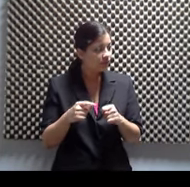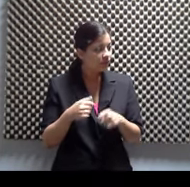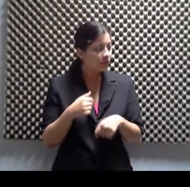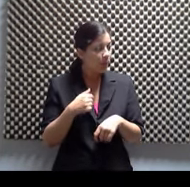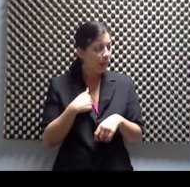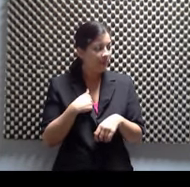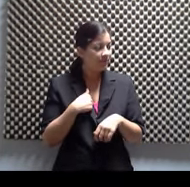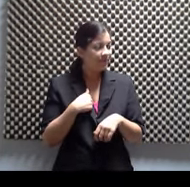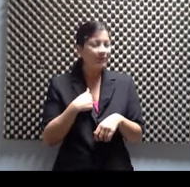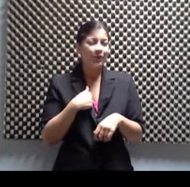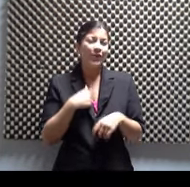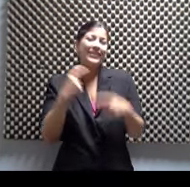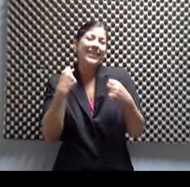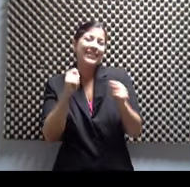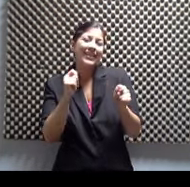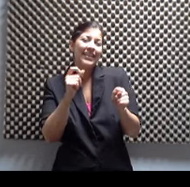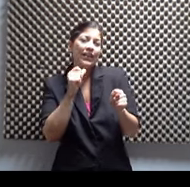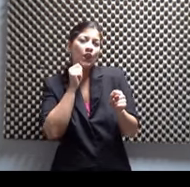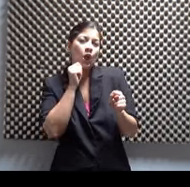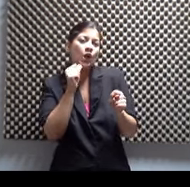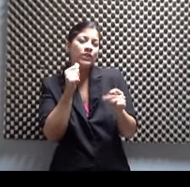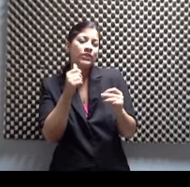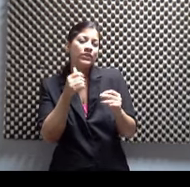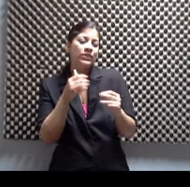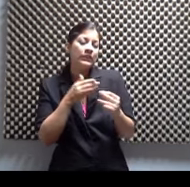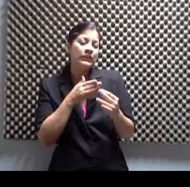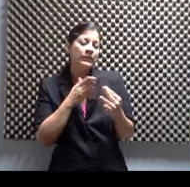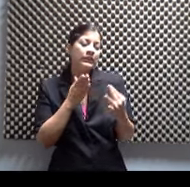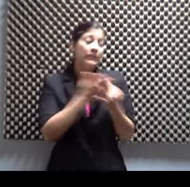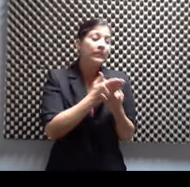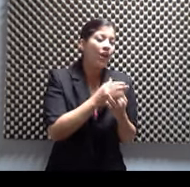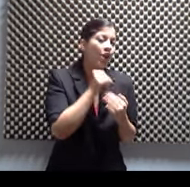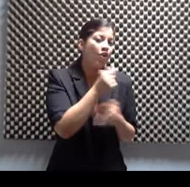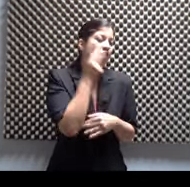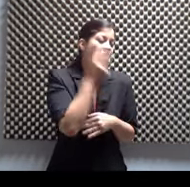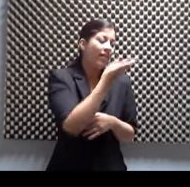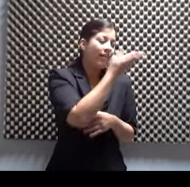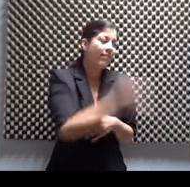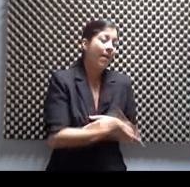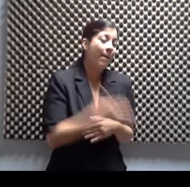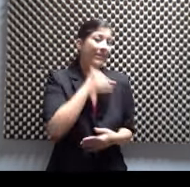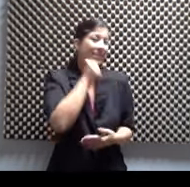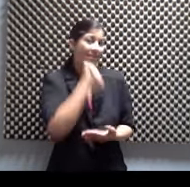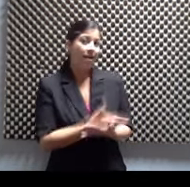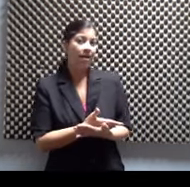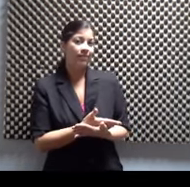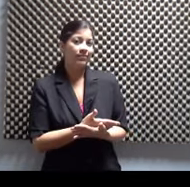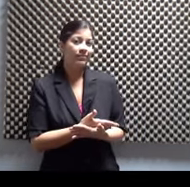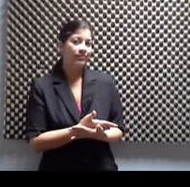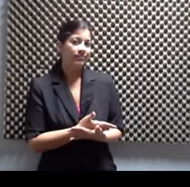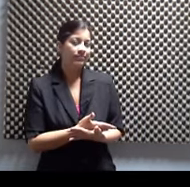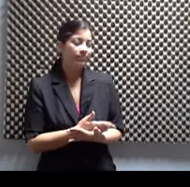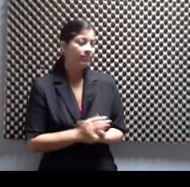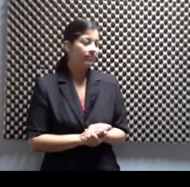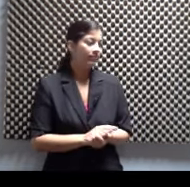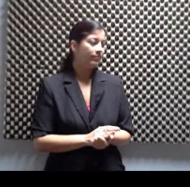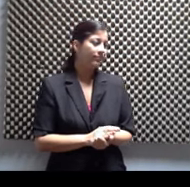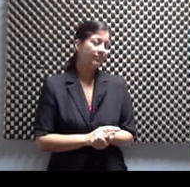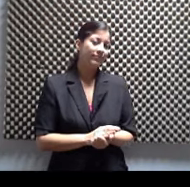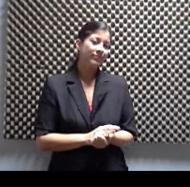verla. papeles. En no verla, en no verla como que está allí, que mi hija está allí, ¿no? Porque si, te da como que un poco de... Eso te